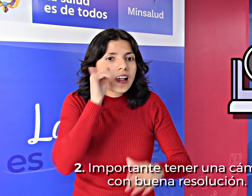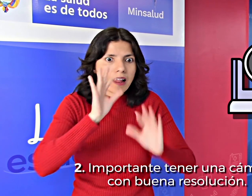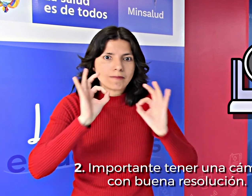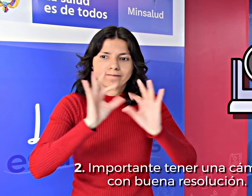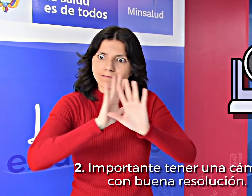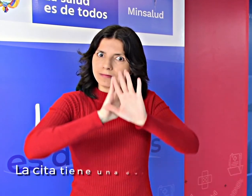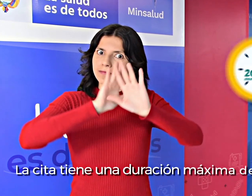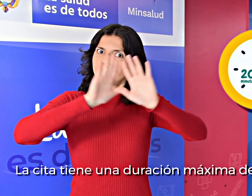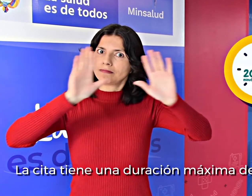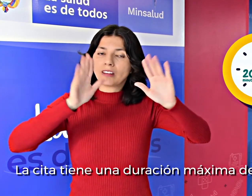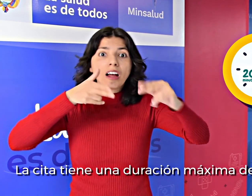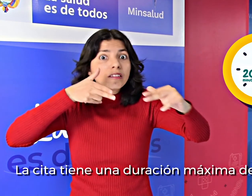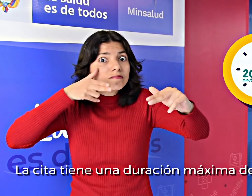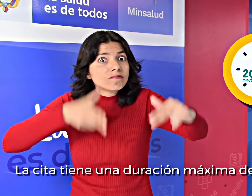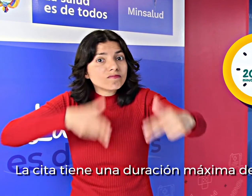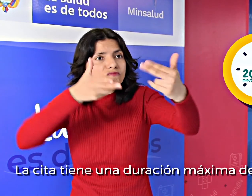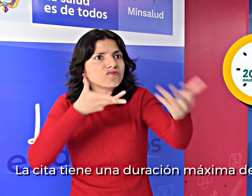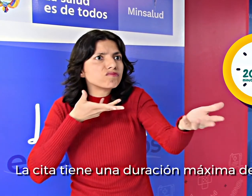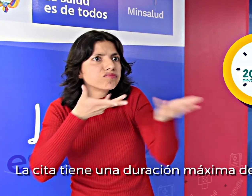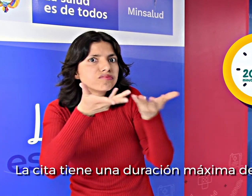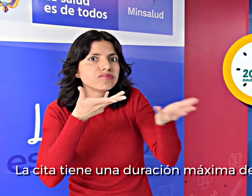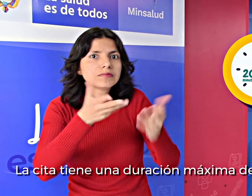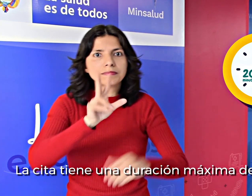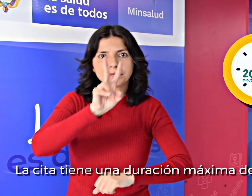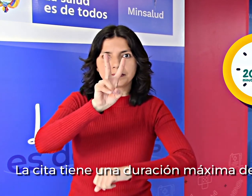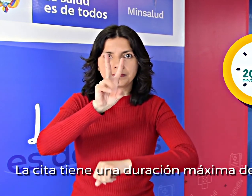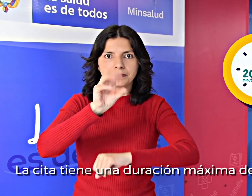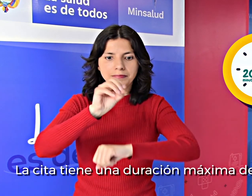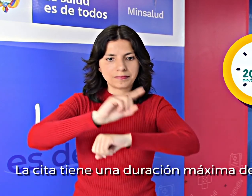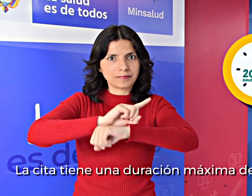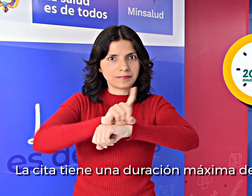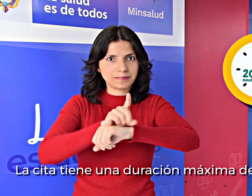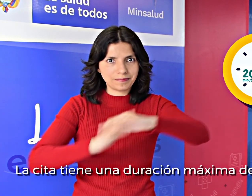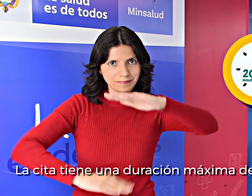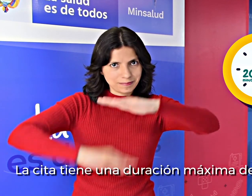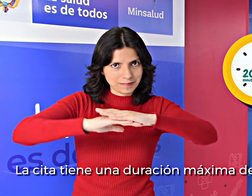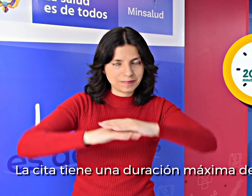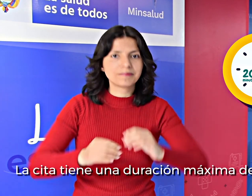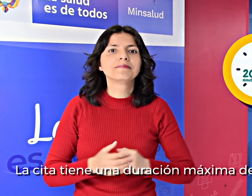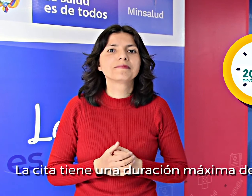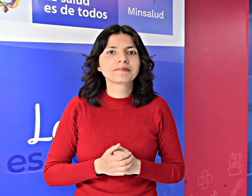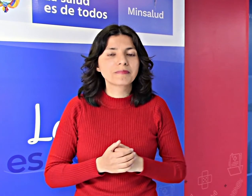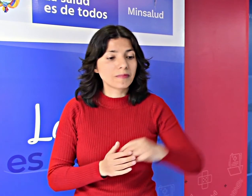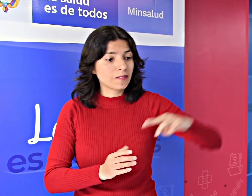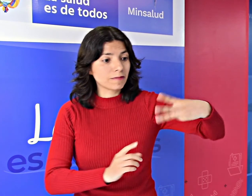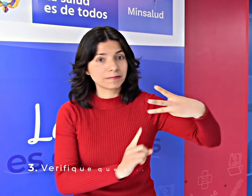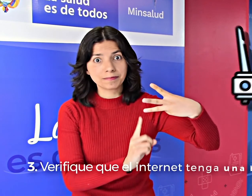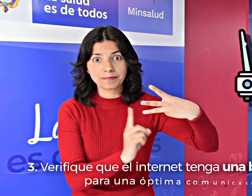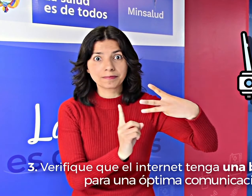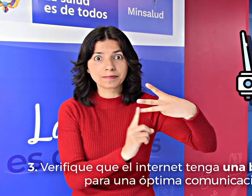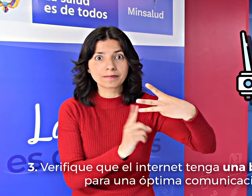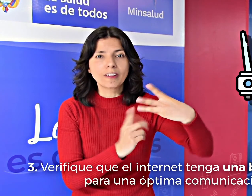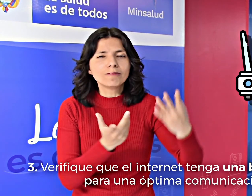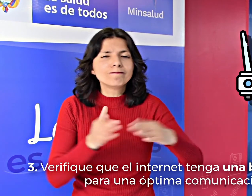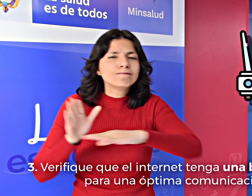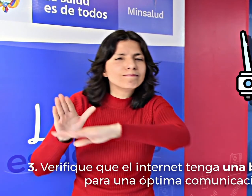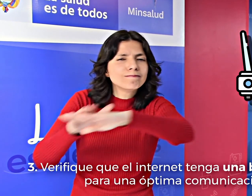La cita tiene una duración máxima de 20 minutos. Verifique que el Internet